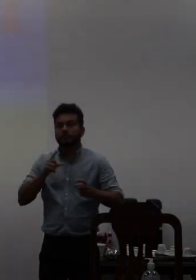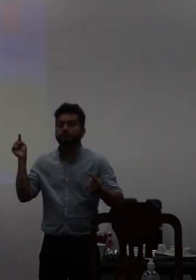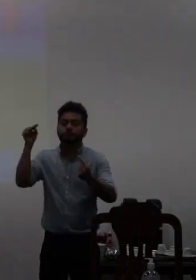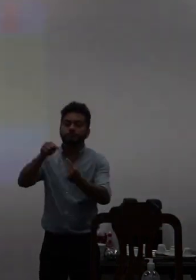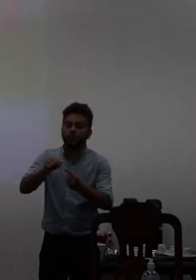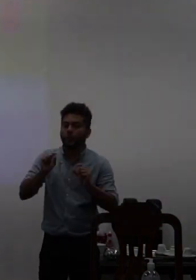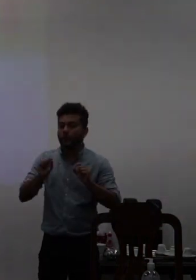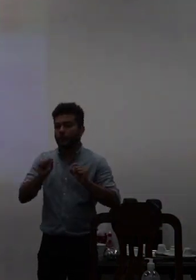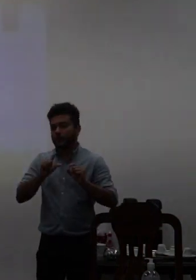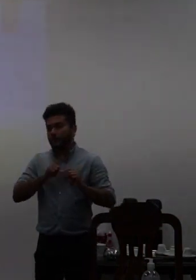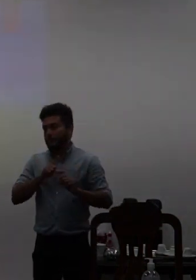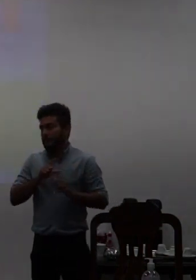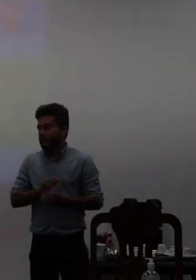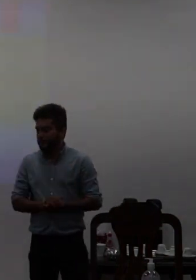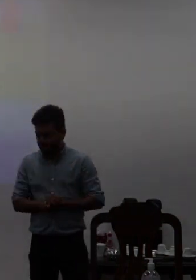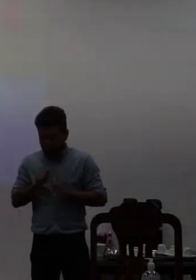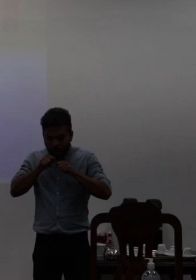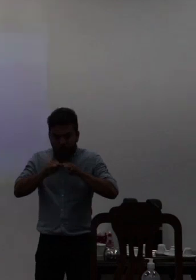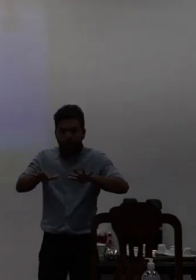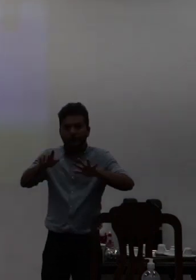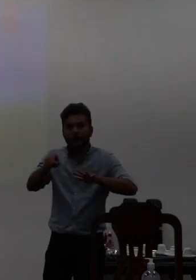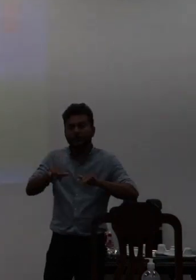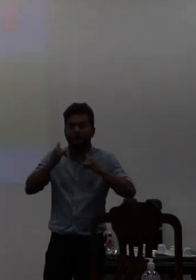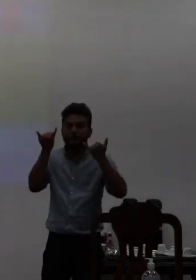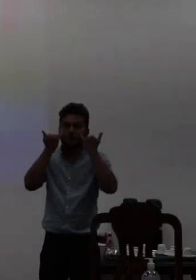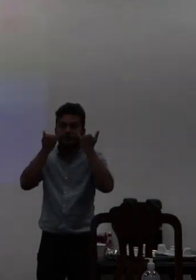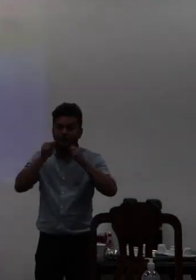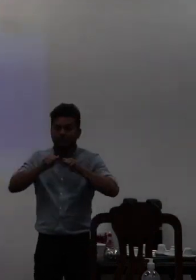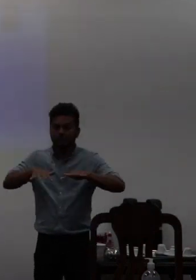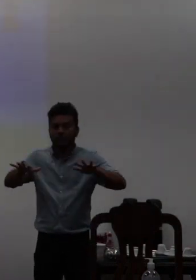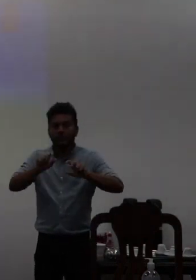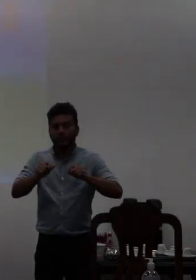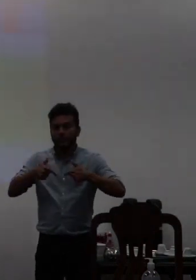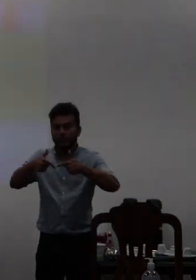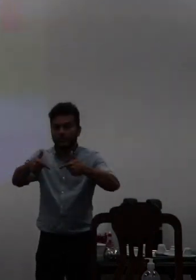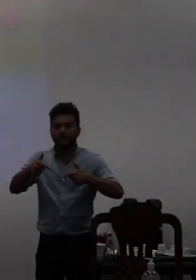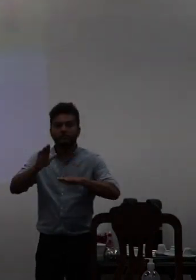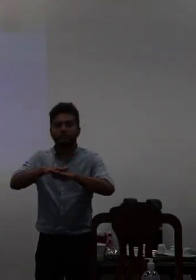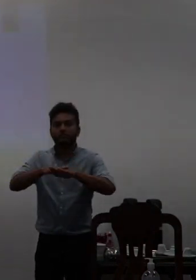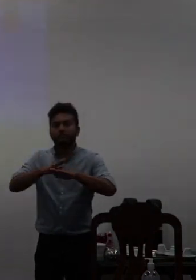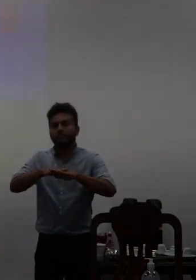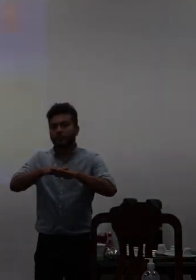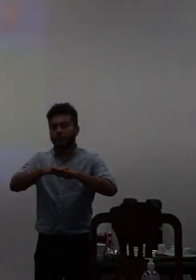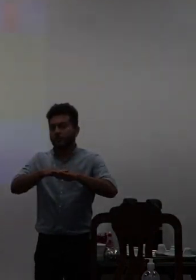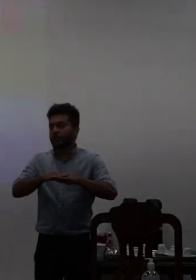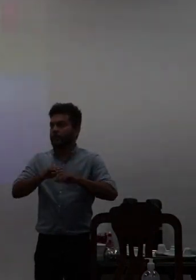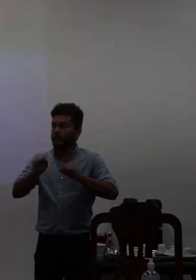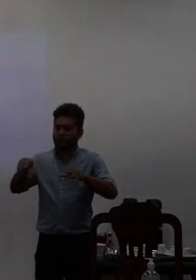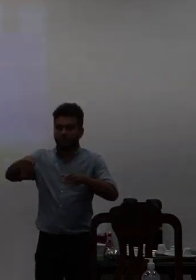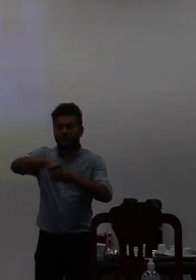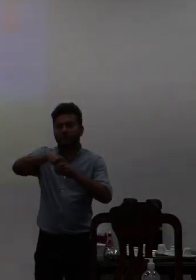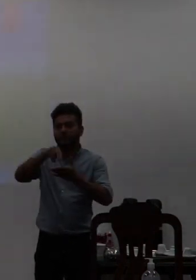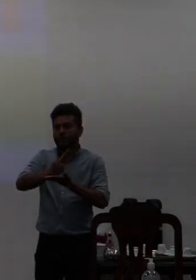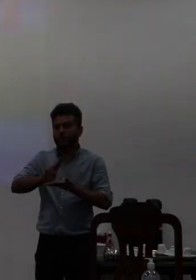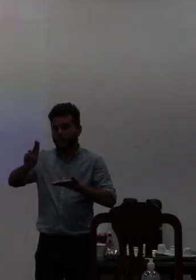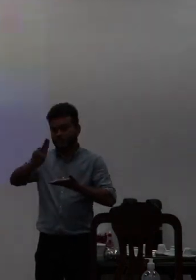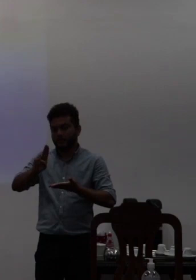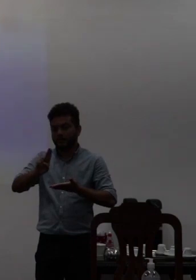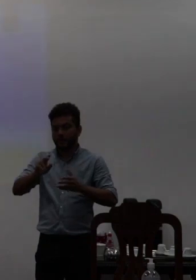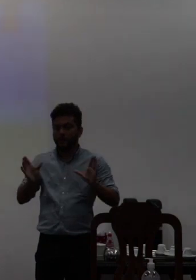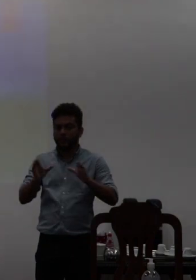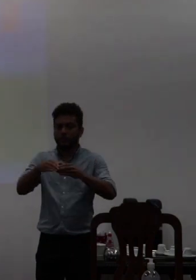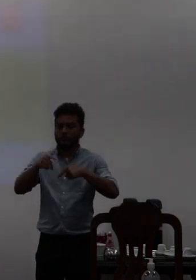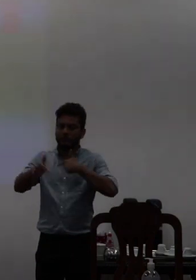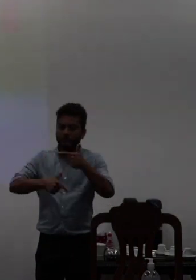levar informações específicas sobre as as que estavam sendo desenvolvidas pelo grupo de